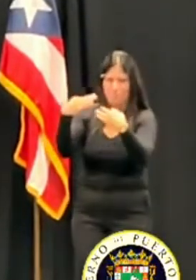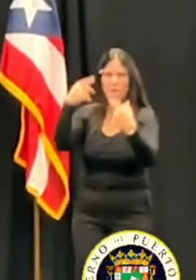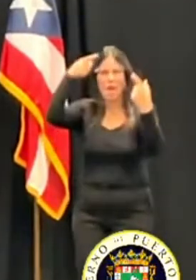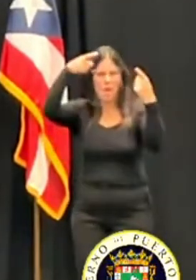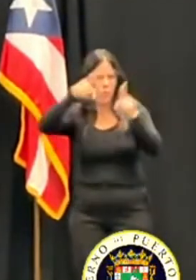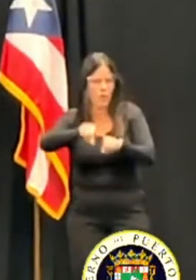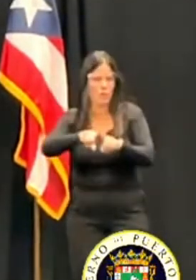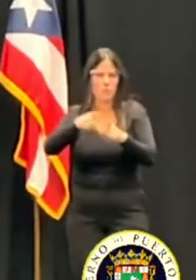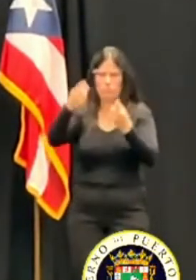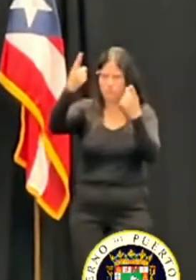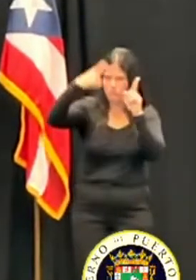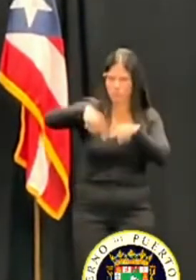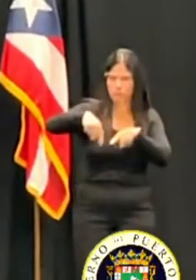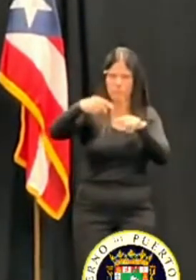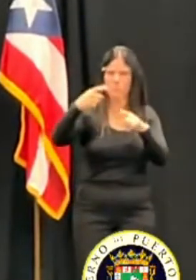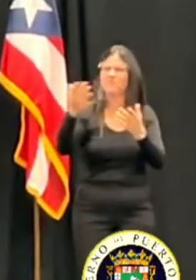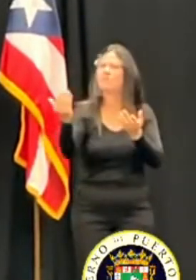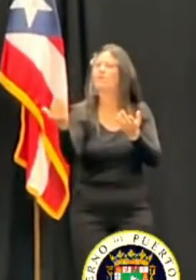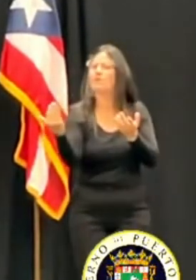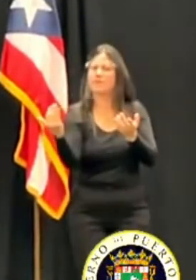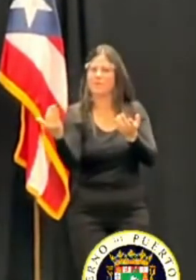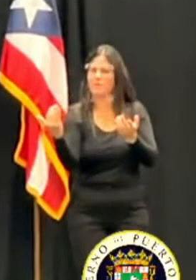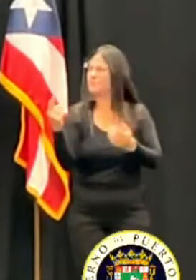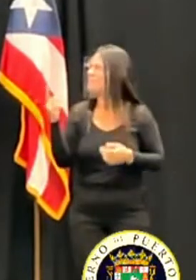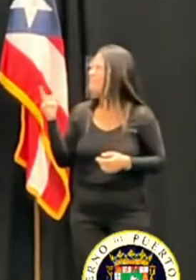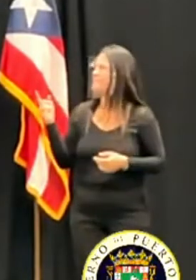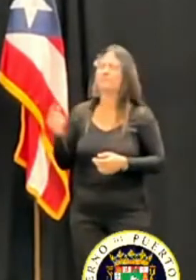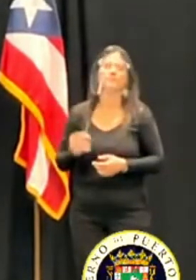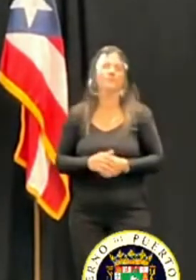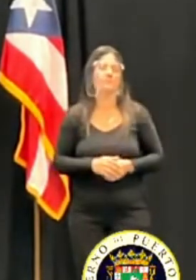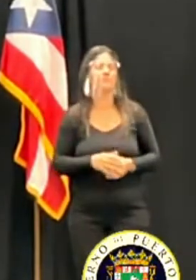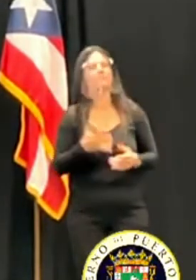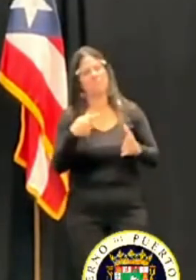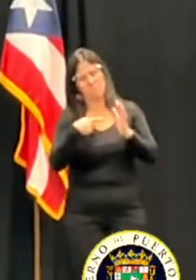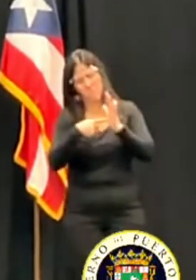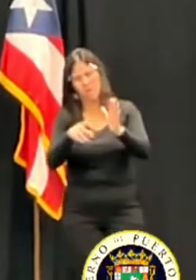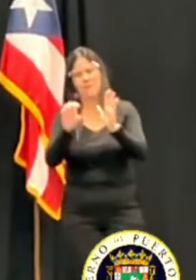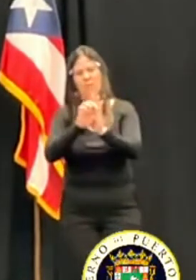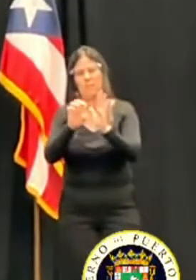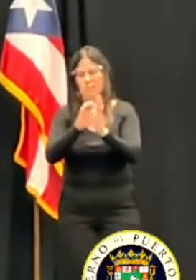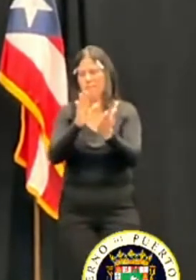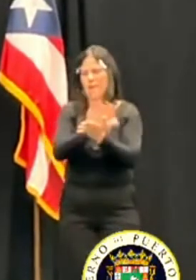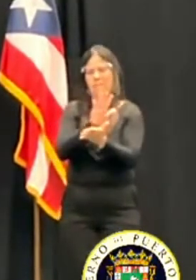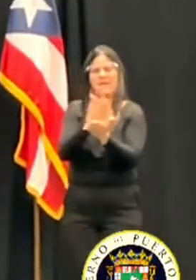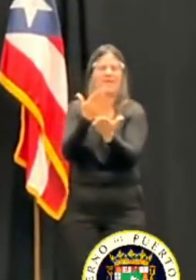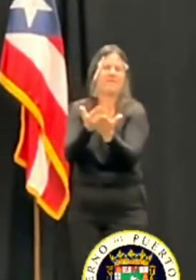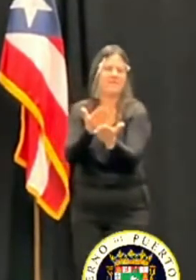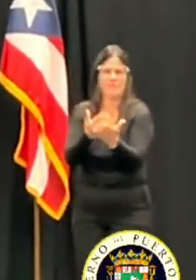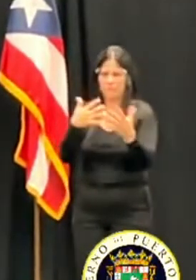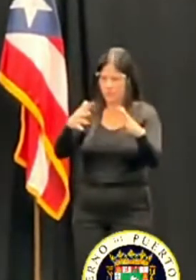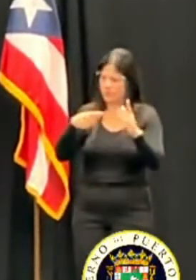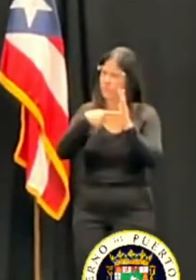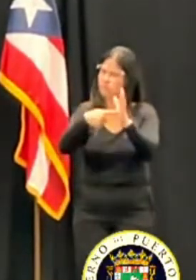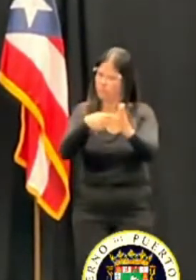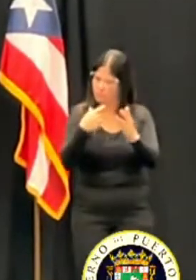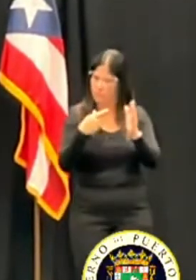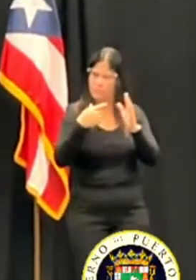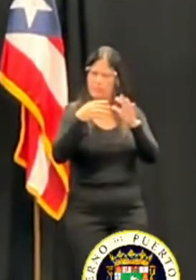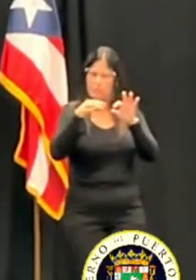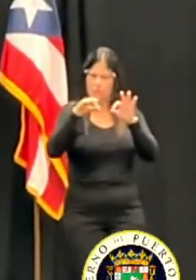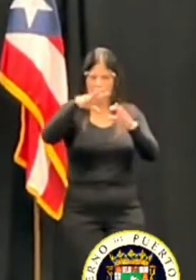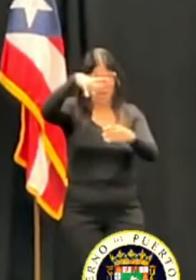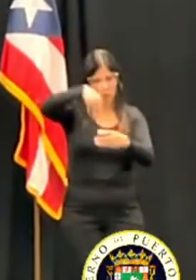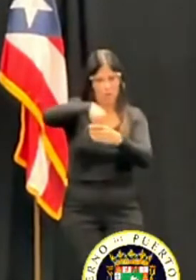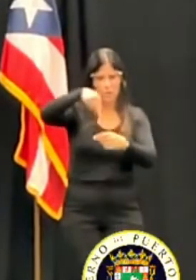o acuerdo no, pero justificó, ¿verdad?, con documento, el señalamiento que hace la oficina del contrato, eso no está incluido en el informe.